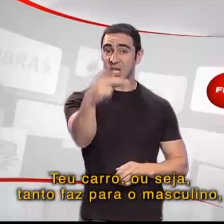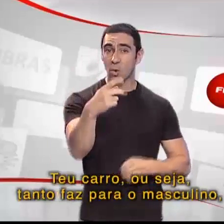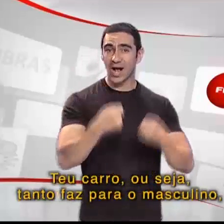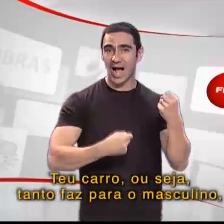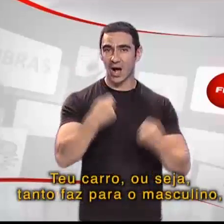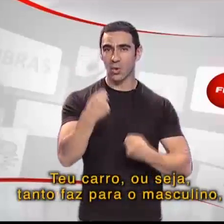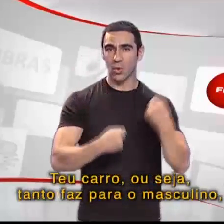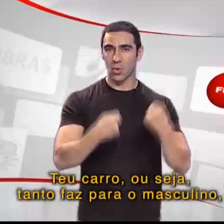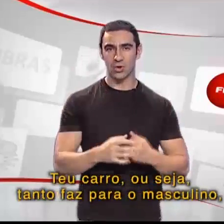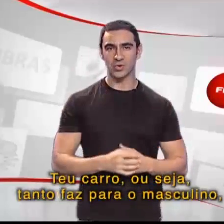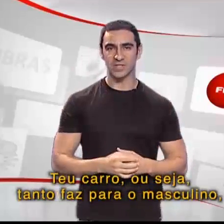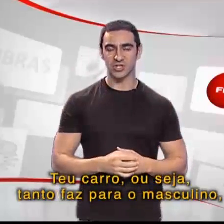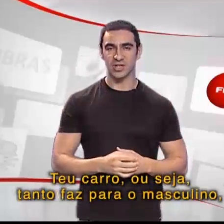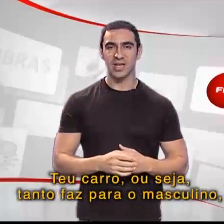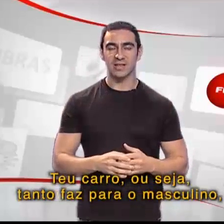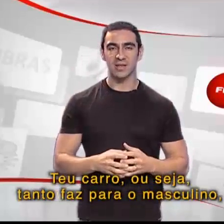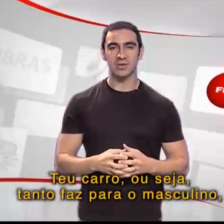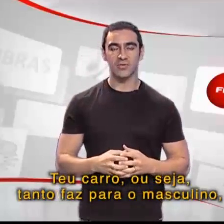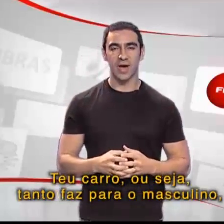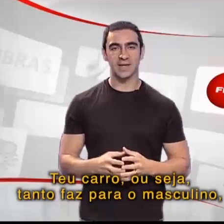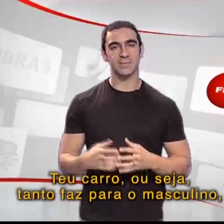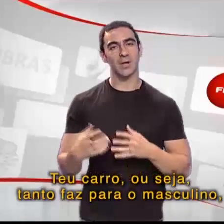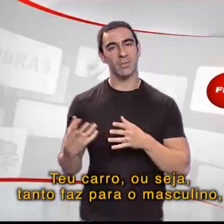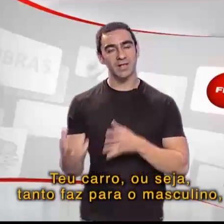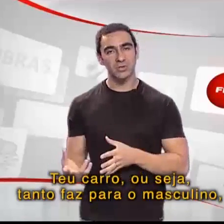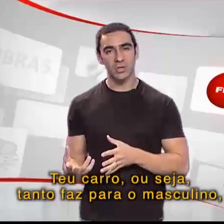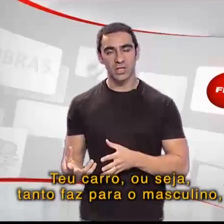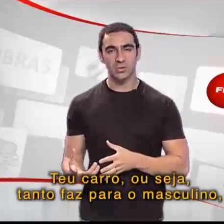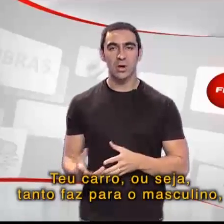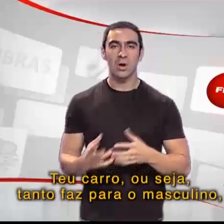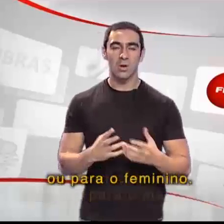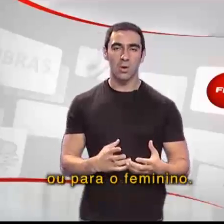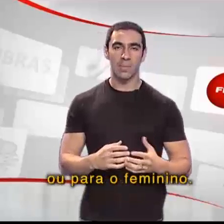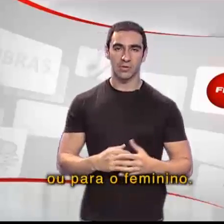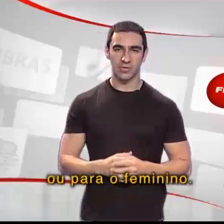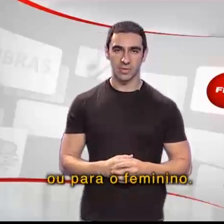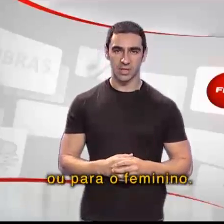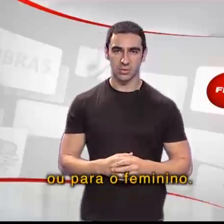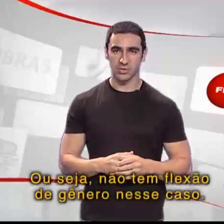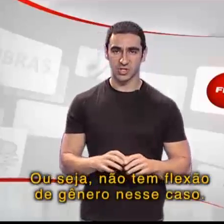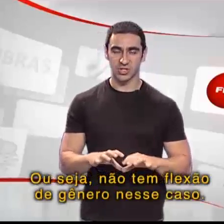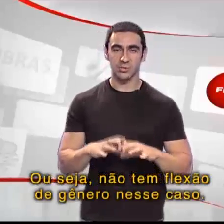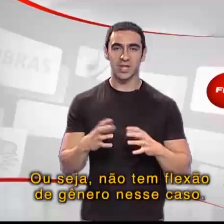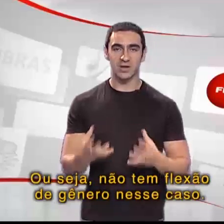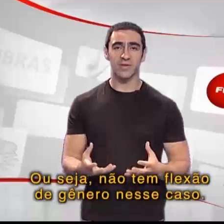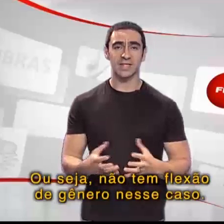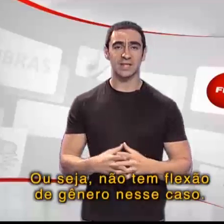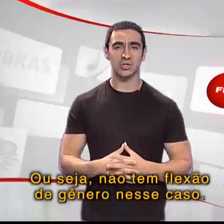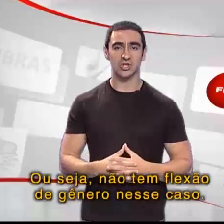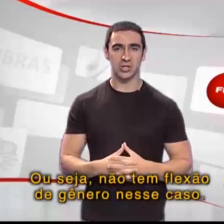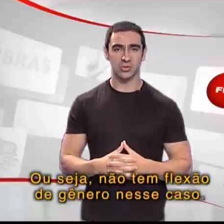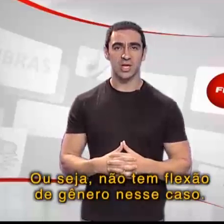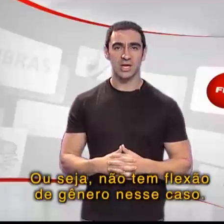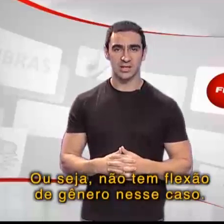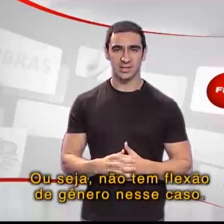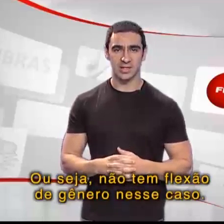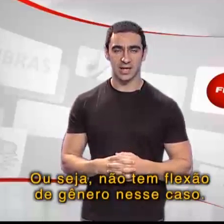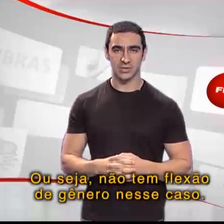teu carro. Ou seja, tanto faz para o masculino ou para o feminino. Ou seja, não tem inflexão de gênero nesse caso.